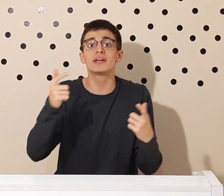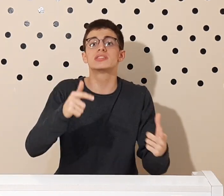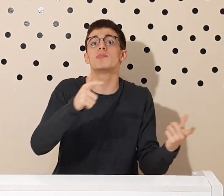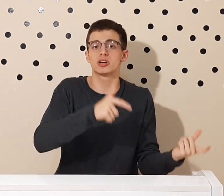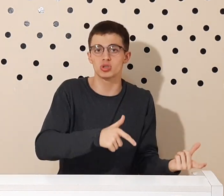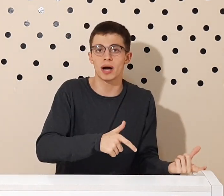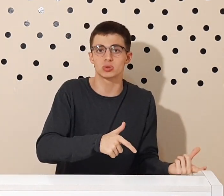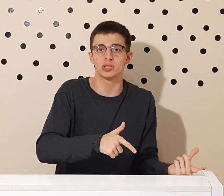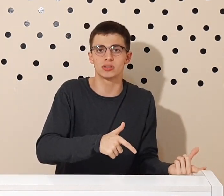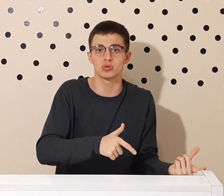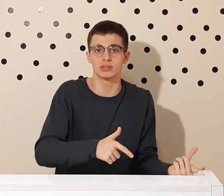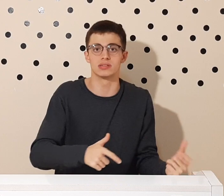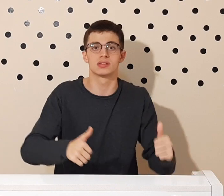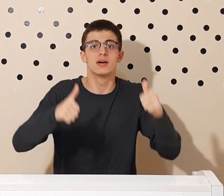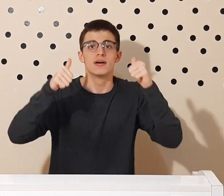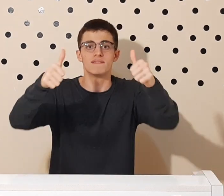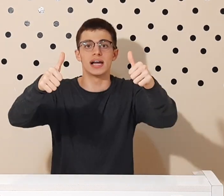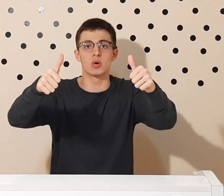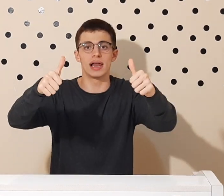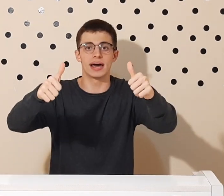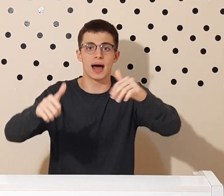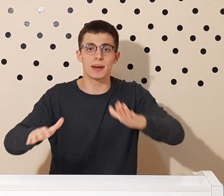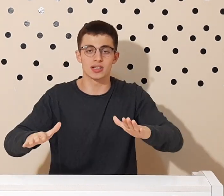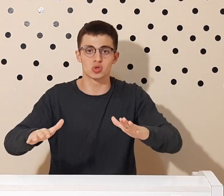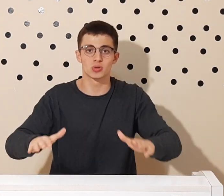princípio axiomático de Aristóteles. Valeu galera, abraço!